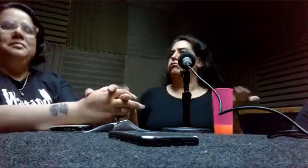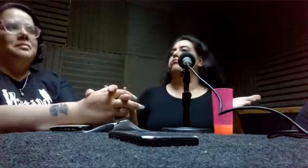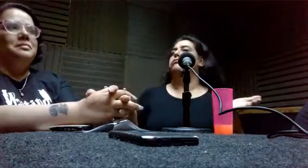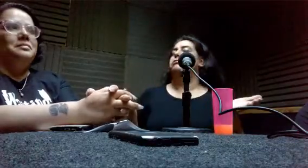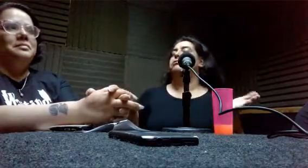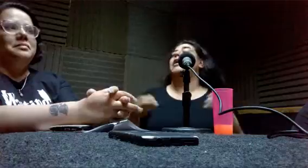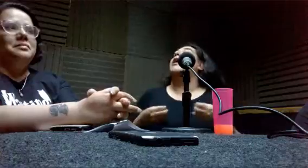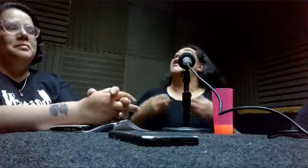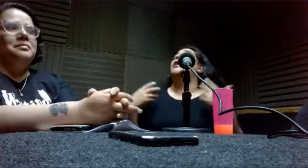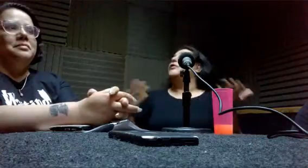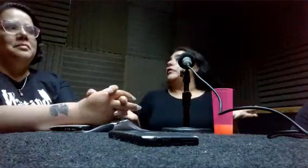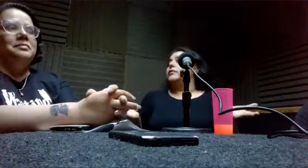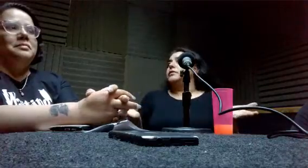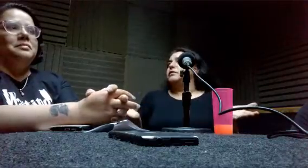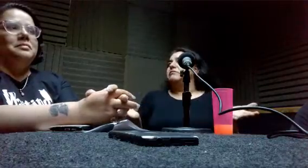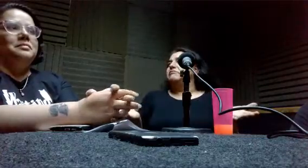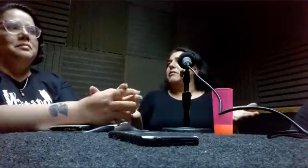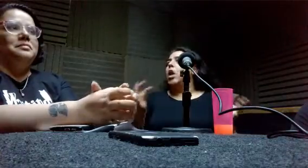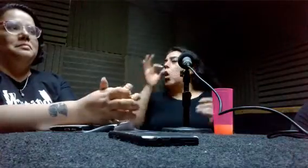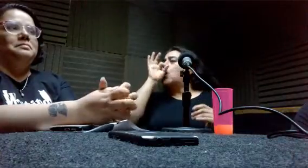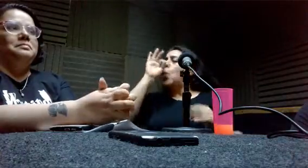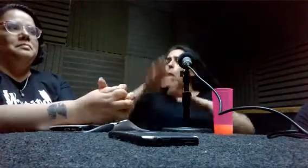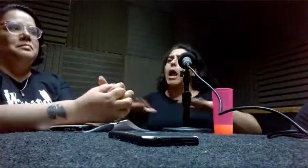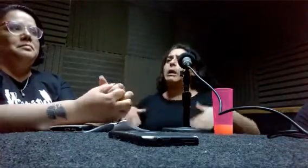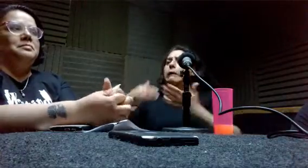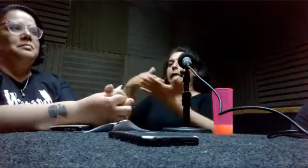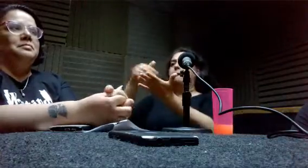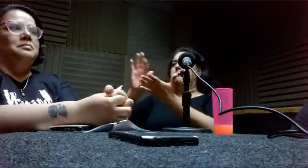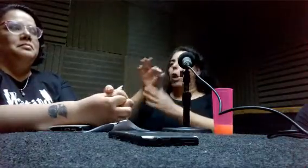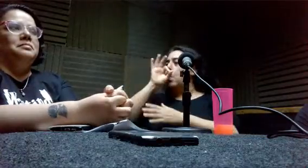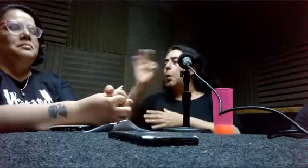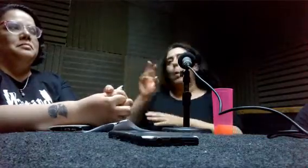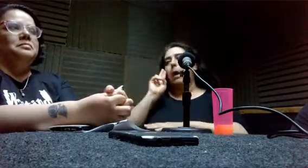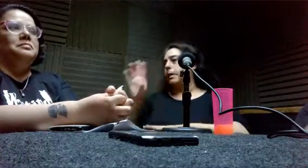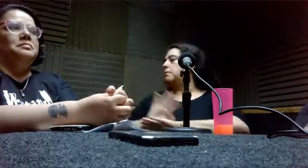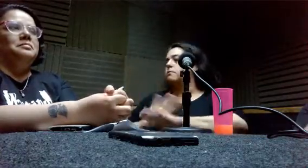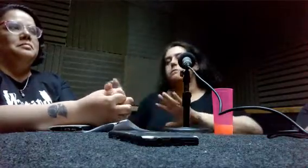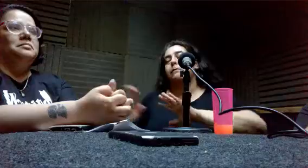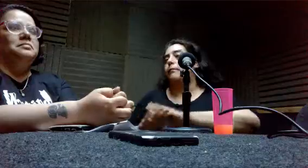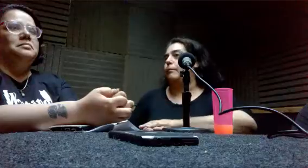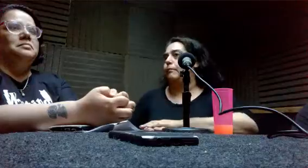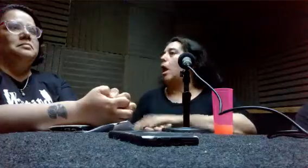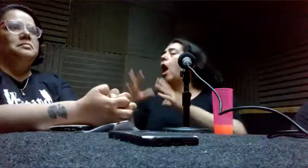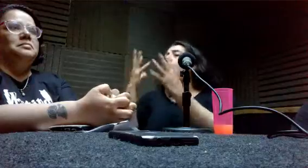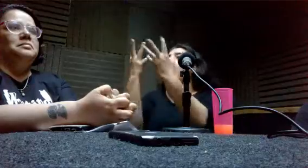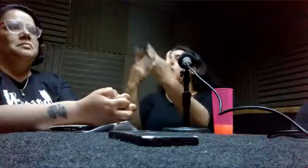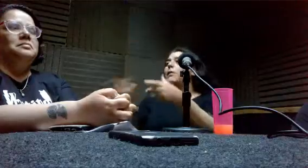chicos jamás hicieron diferencia. Y que estaba incorporado. Y se comunicaban. No